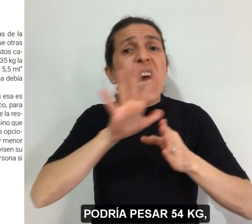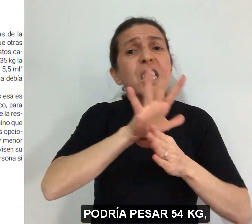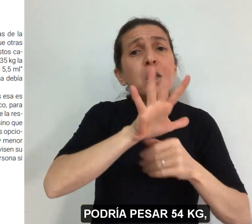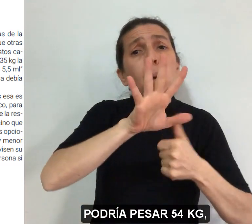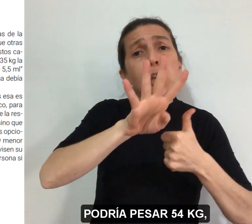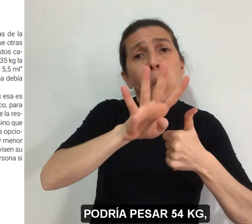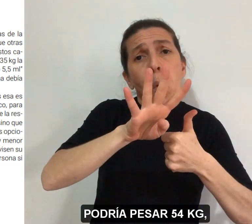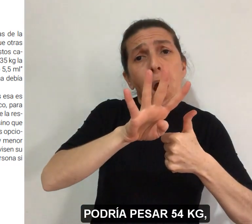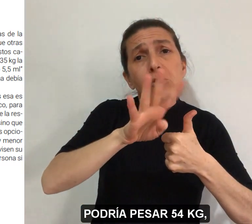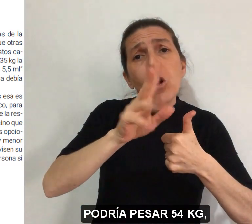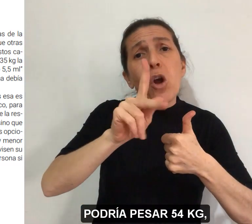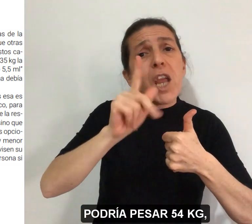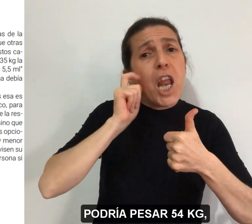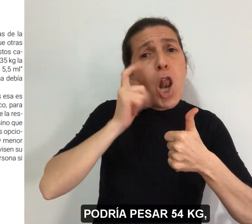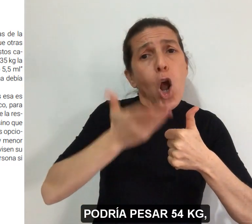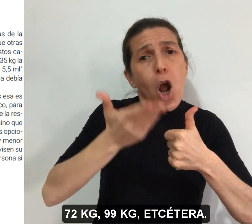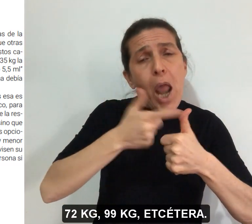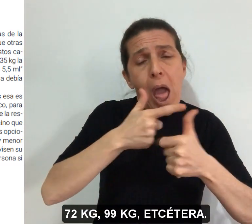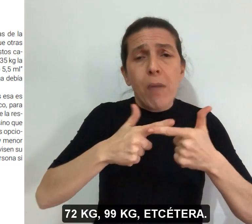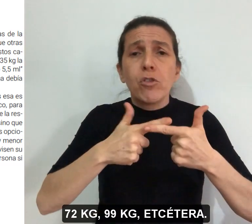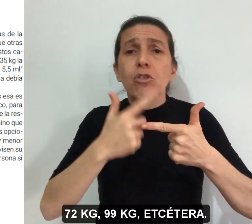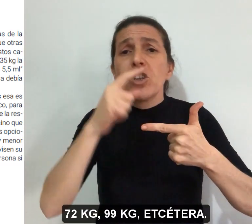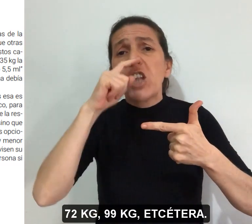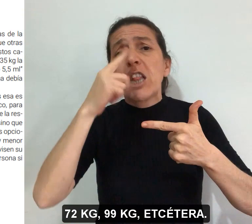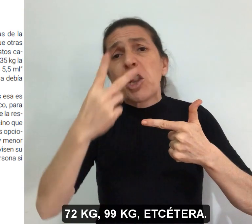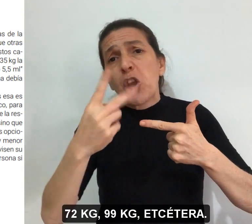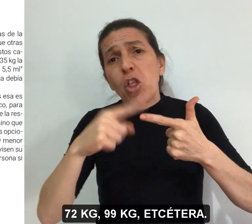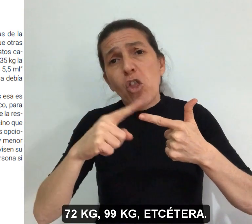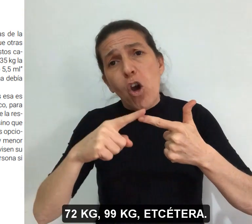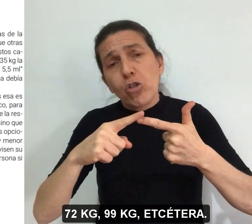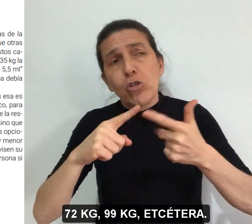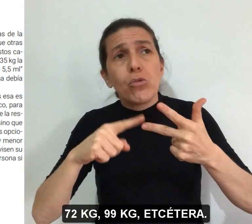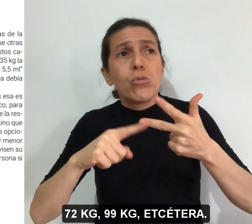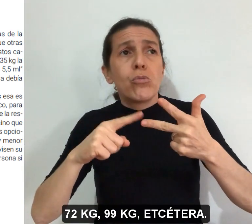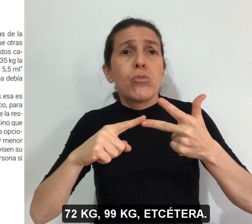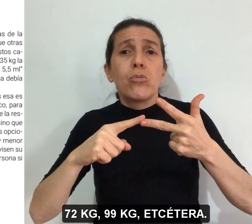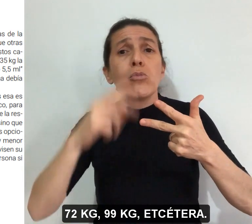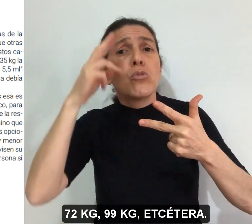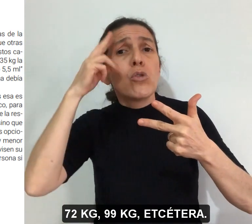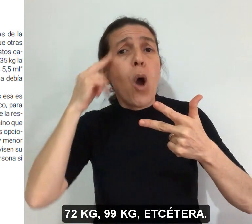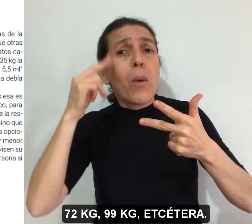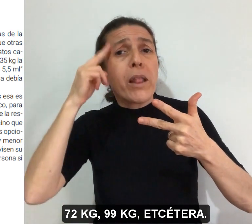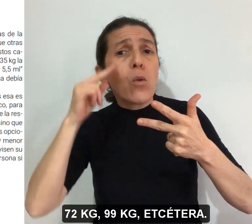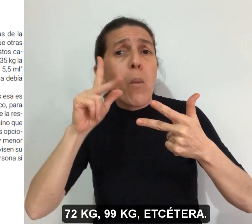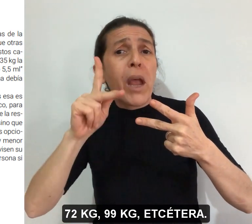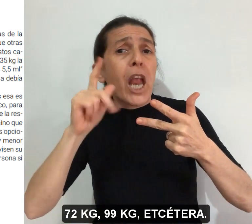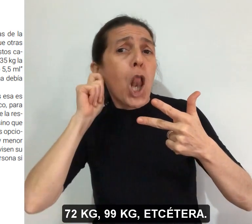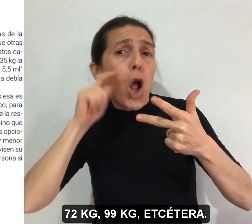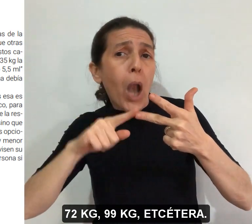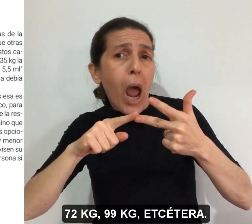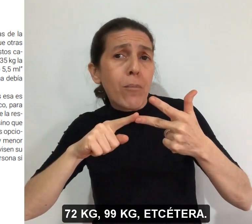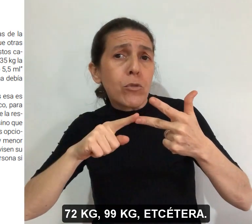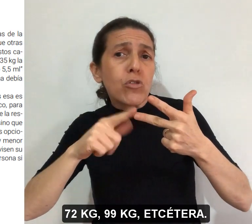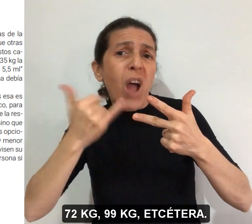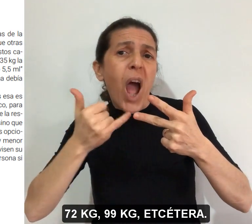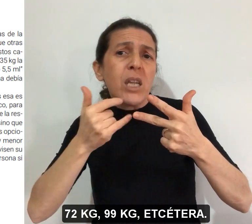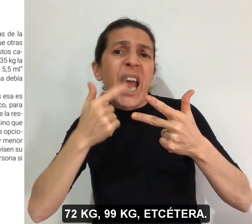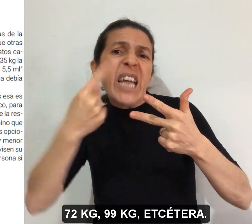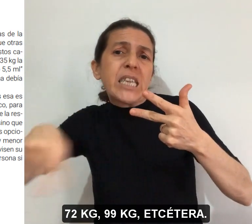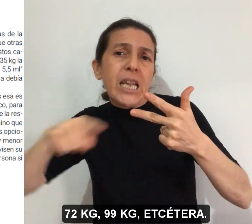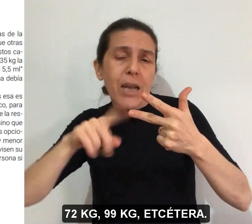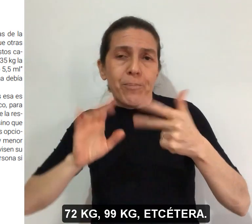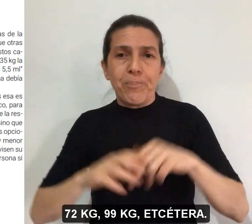54 kilogramos 72 kilogramos 99 kilogramos